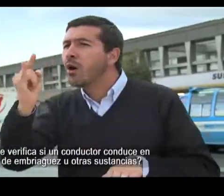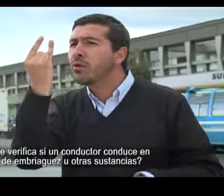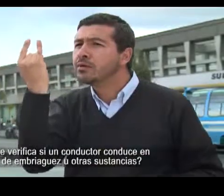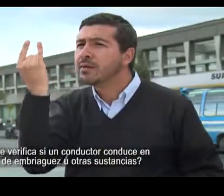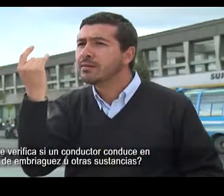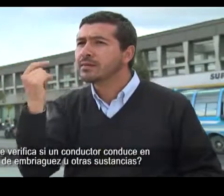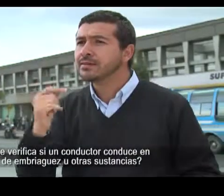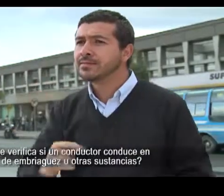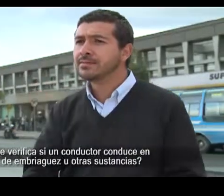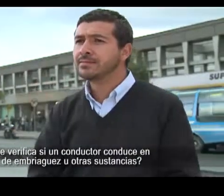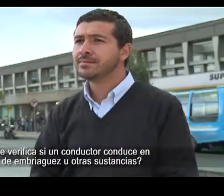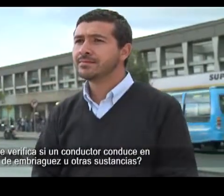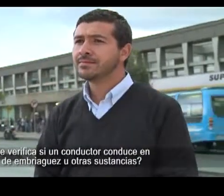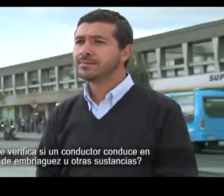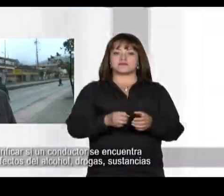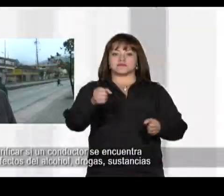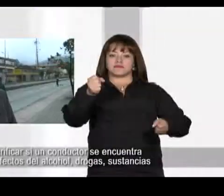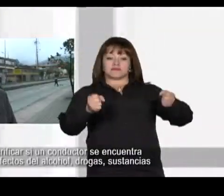sustancias?